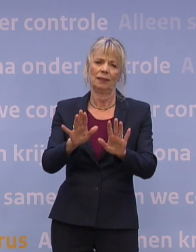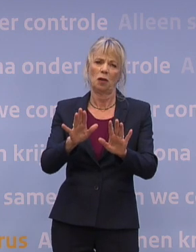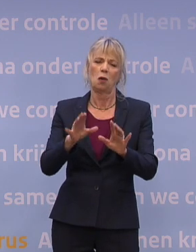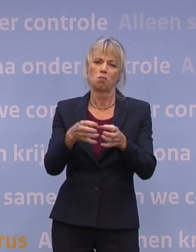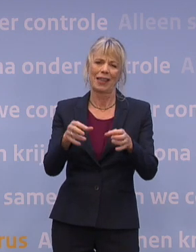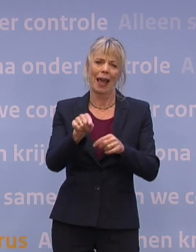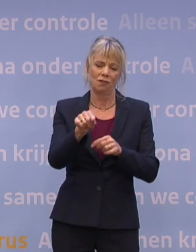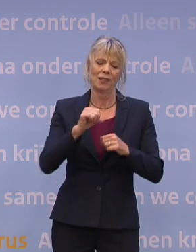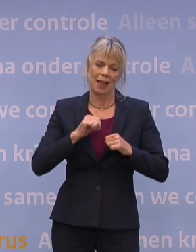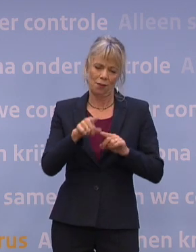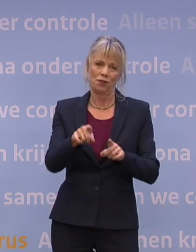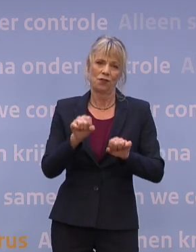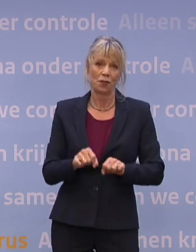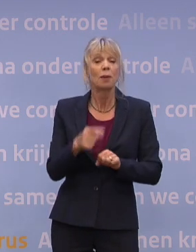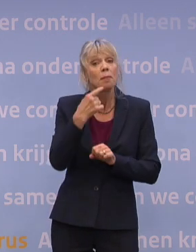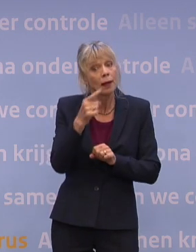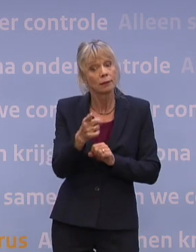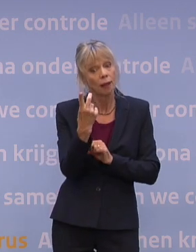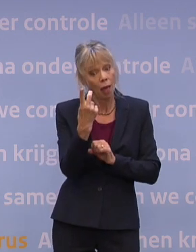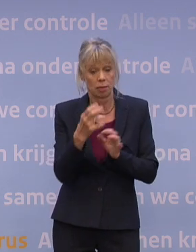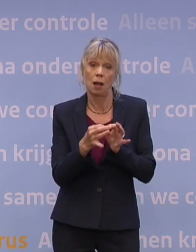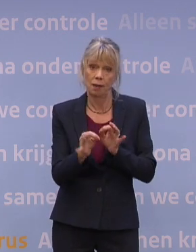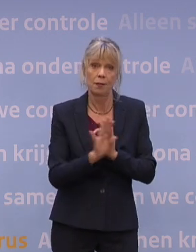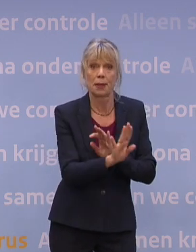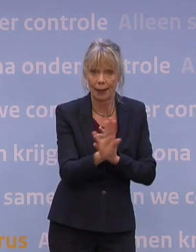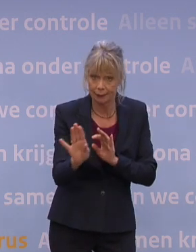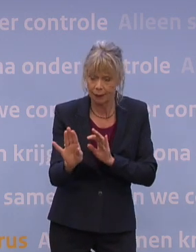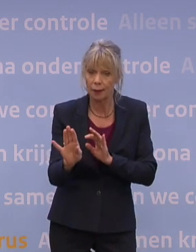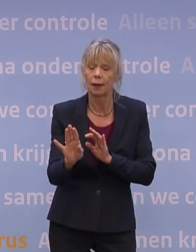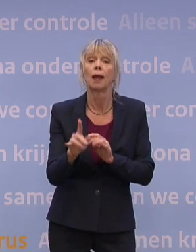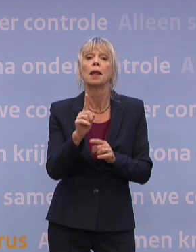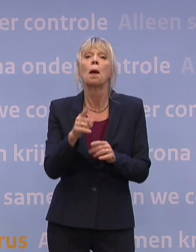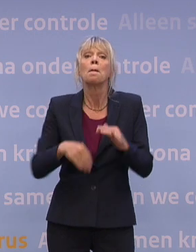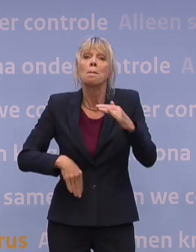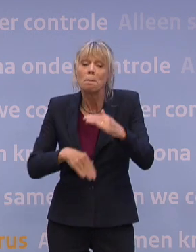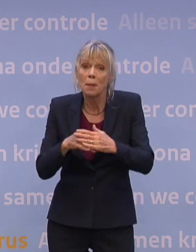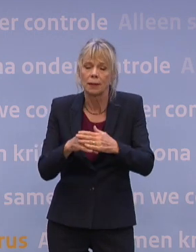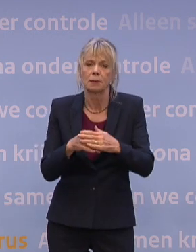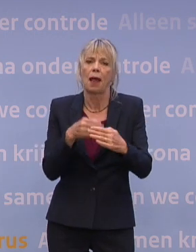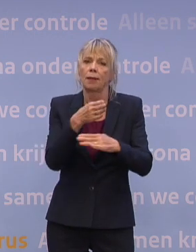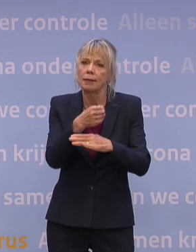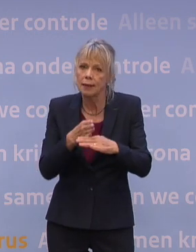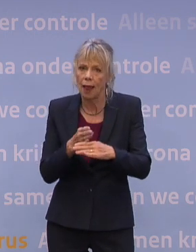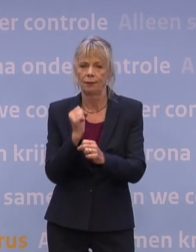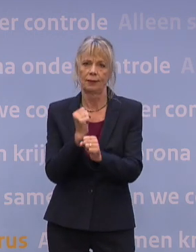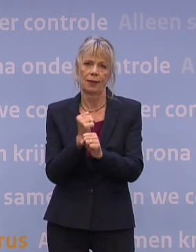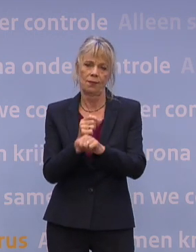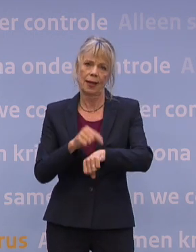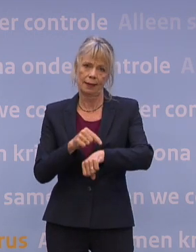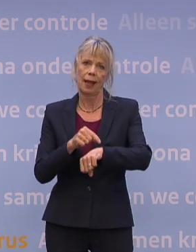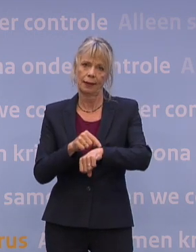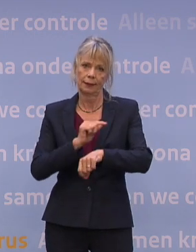anderhalve meter. We zeggen ook maximaal de helft van de werktijd, is echt onze dringende, dringende guidance, dringende advies.